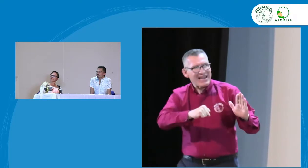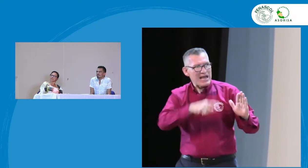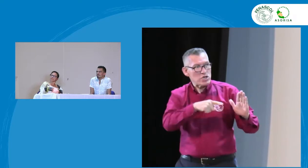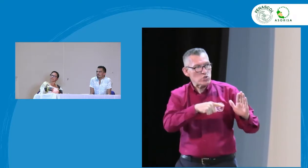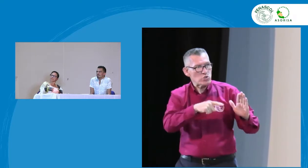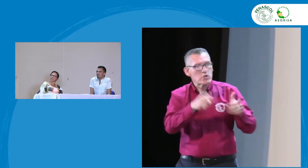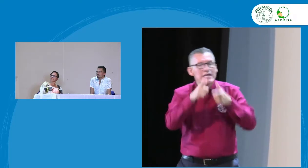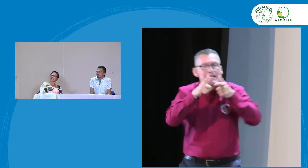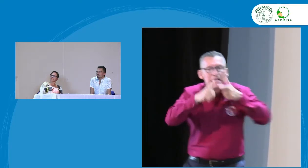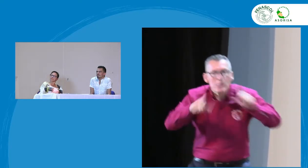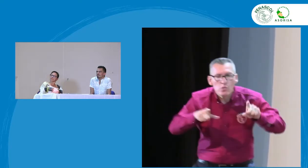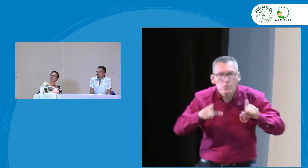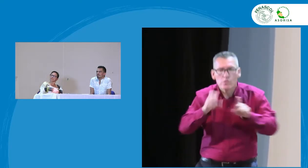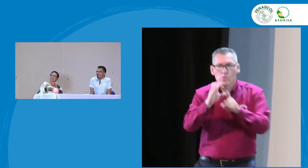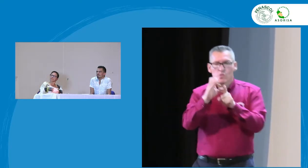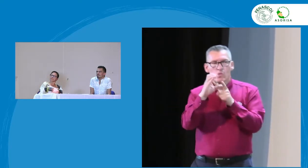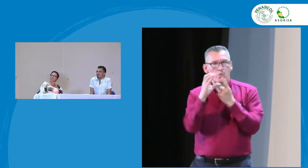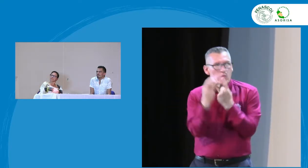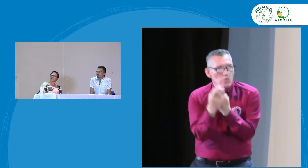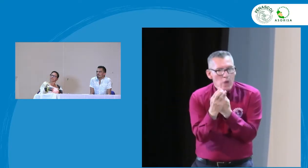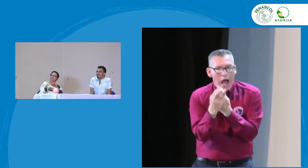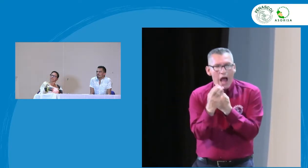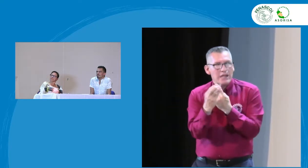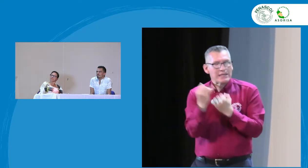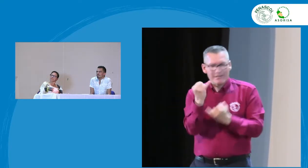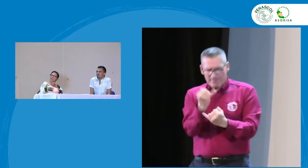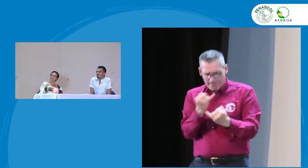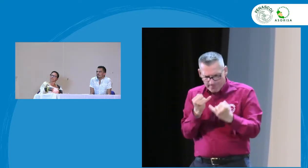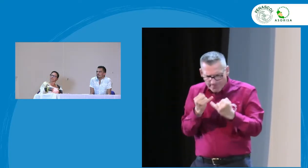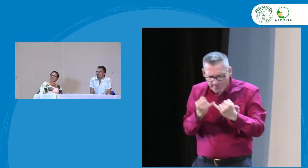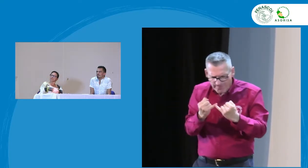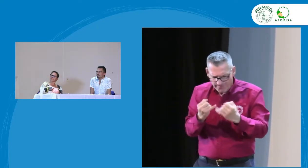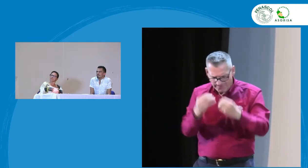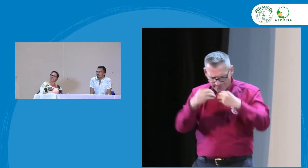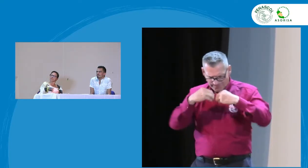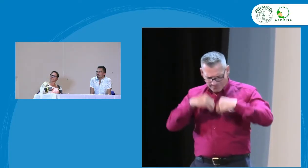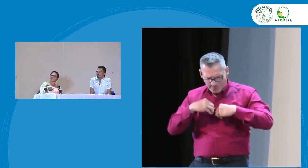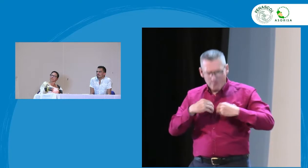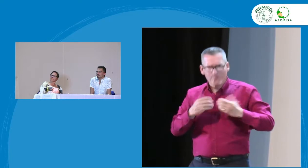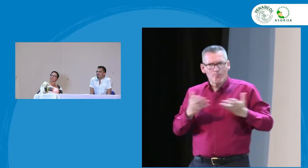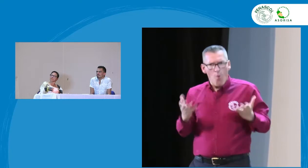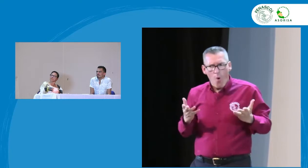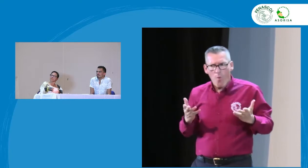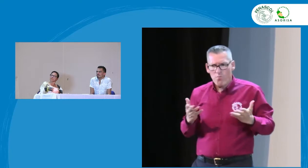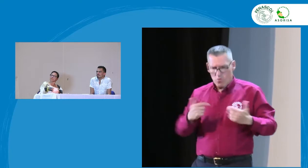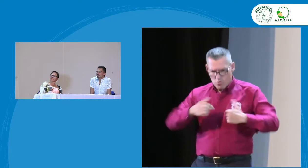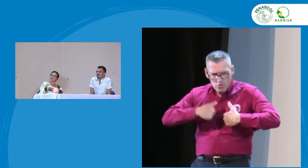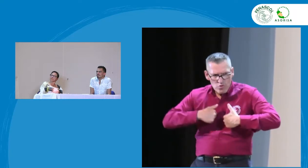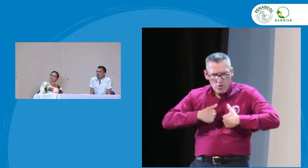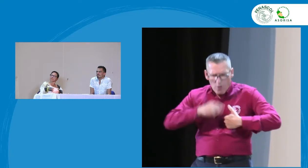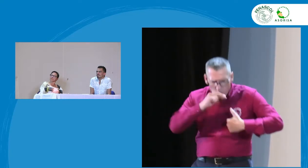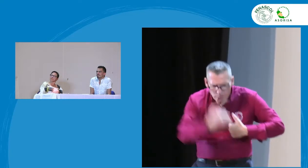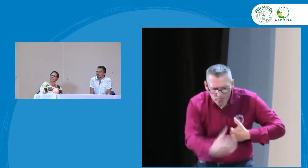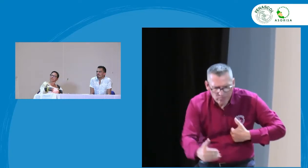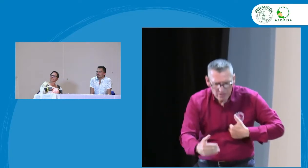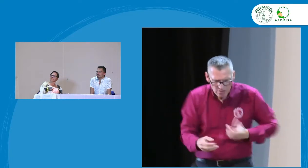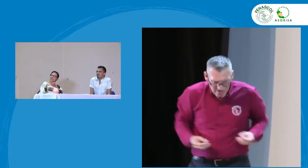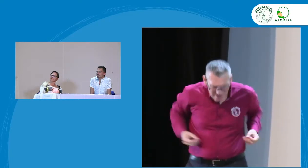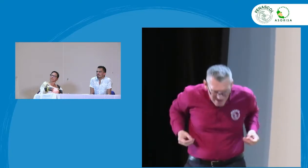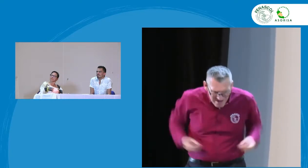entorno educativo que lo que existe en las políticas pues se lleve a la mesa se lleve a cabo lo que tiene que ver con la lengua con